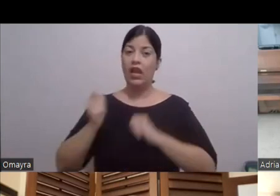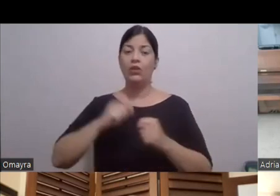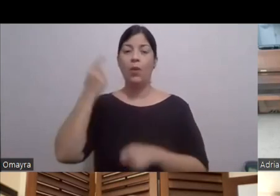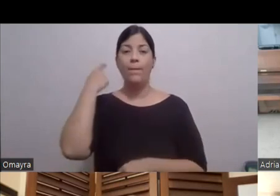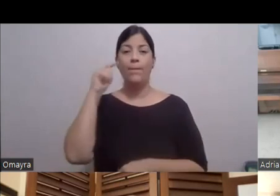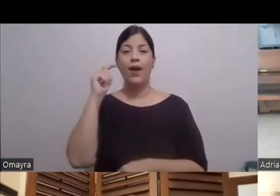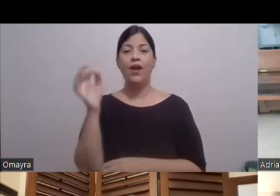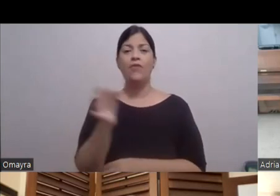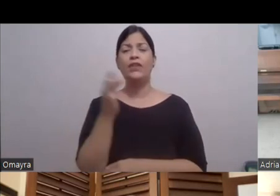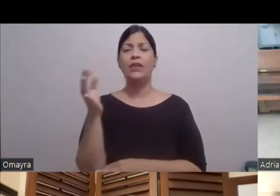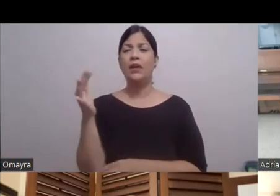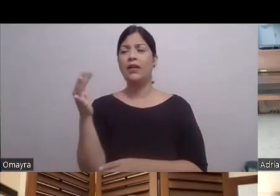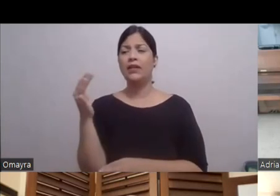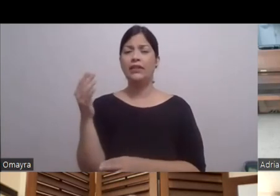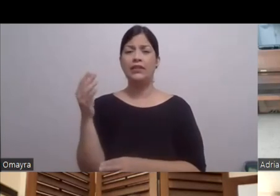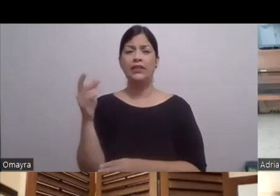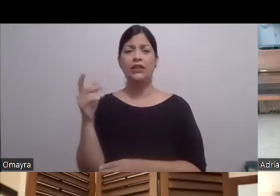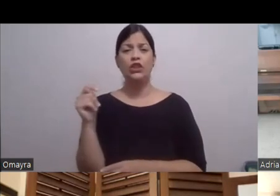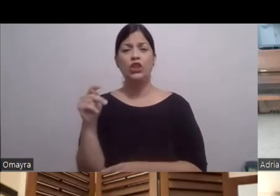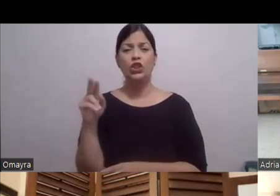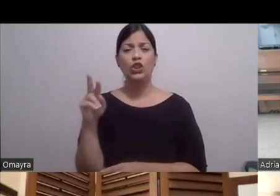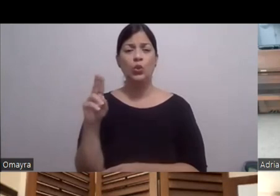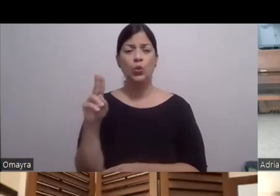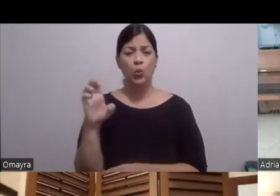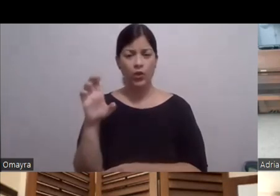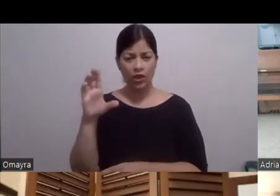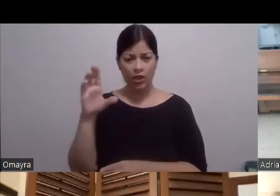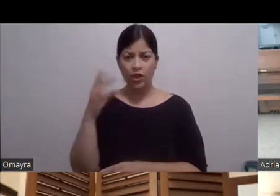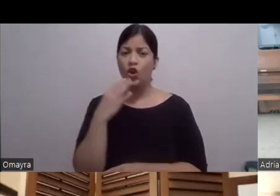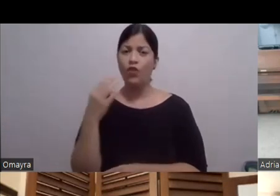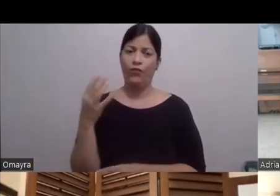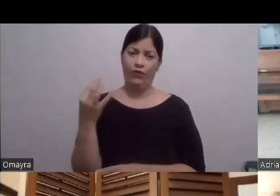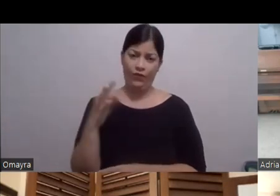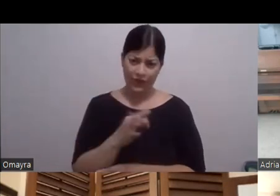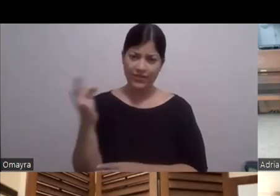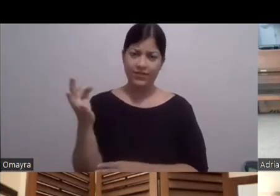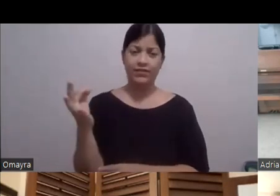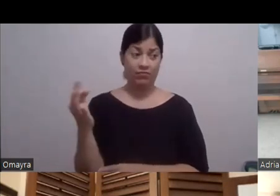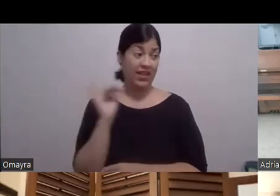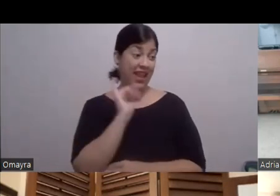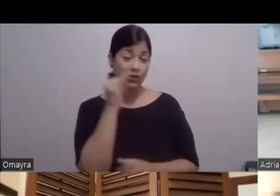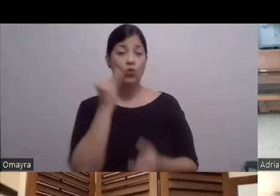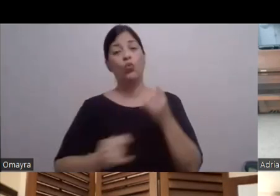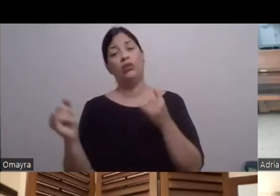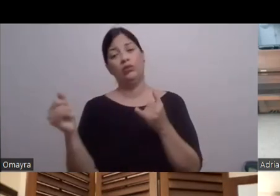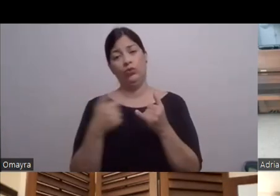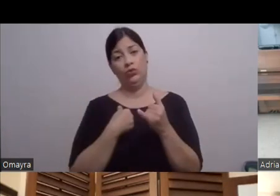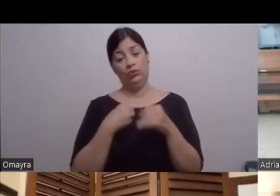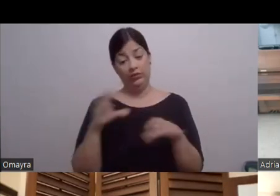¿Cómo se llama? True Color Fest True Color Fest Eso fue lo último Que hice en Puerto Rico Pero mucha gente me dice ¿Pero estás en Puerto Rico? Y yo Sí